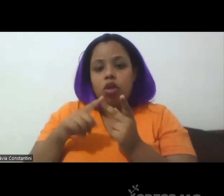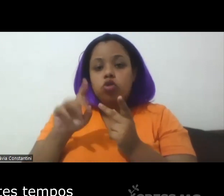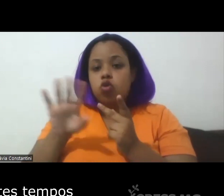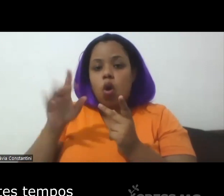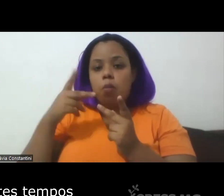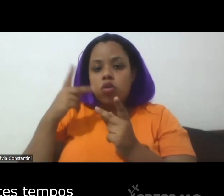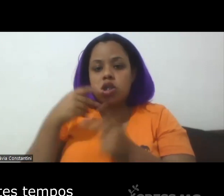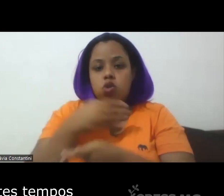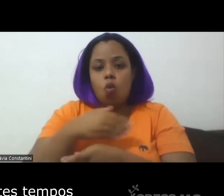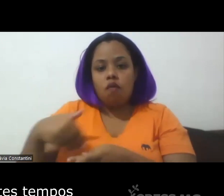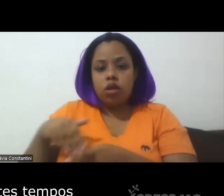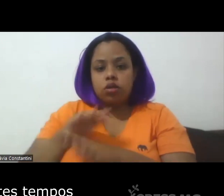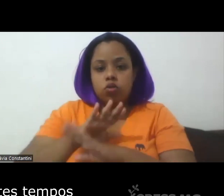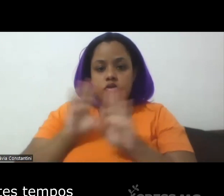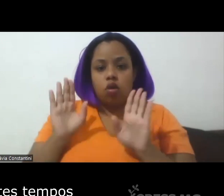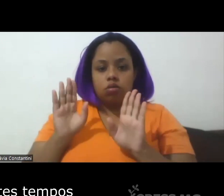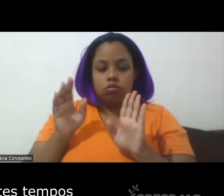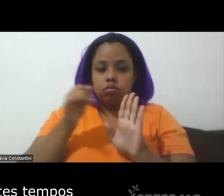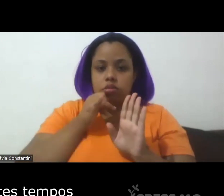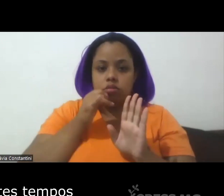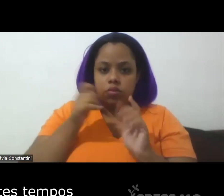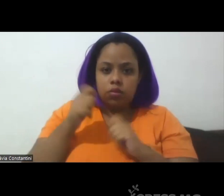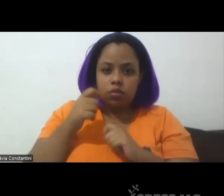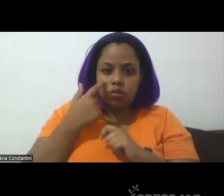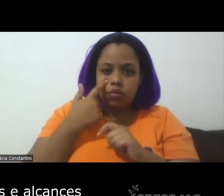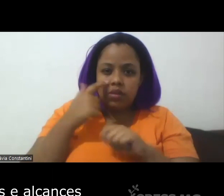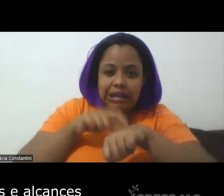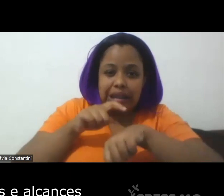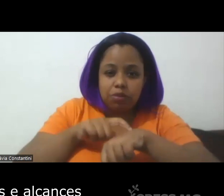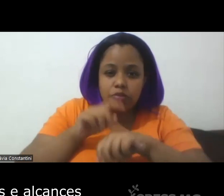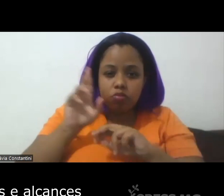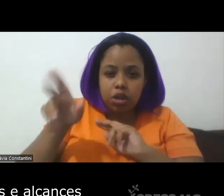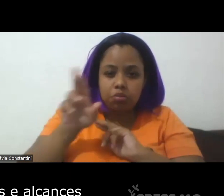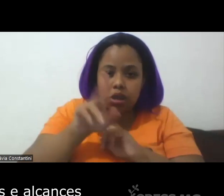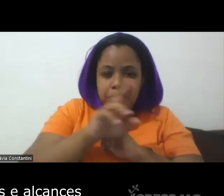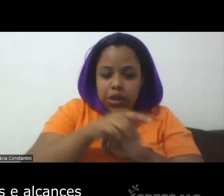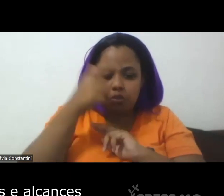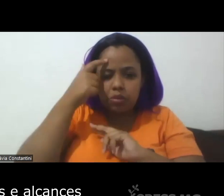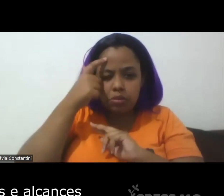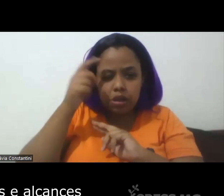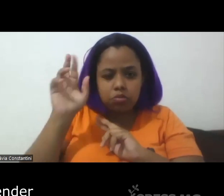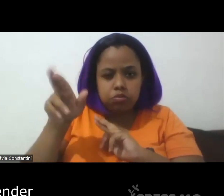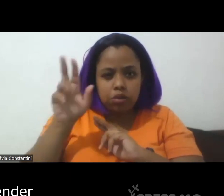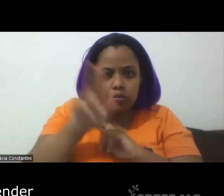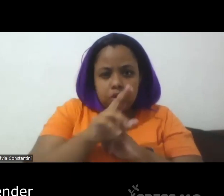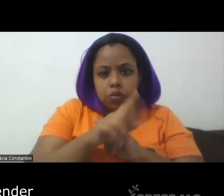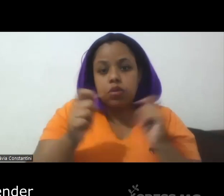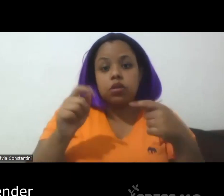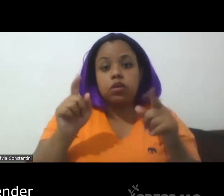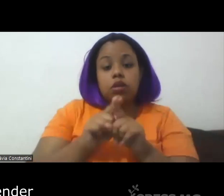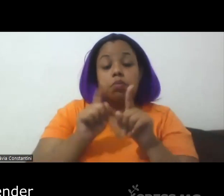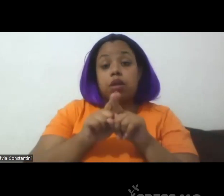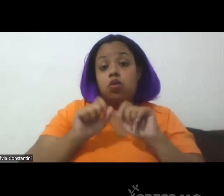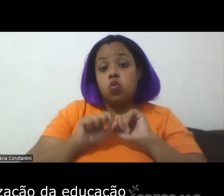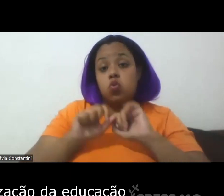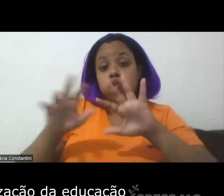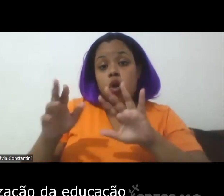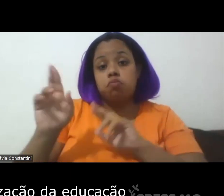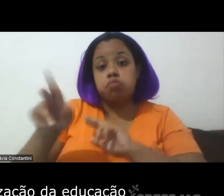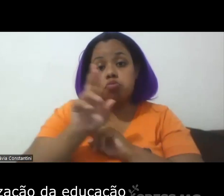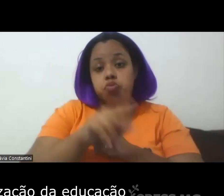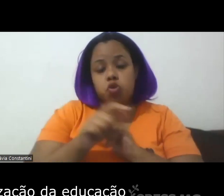com diferentes tempos, racionalidades e alcances a depender